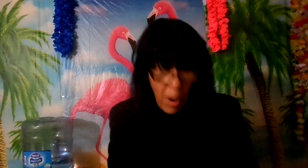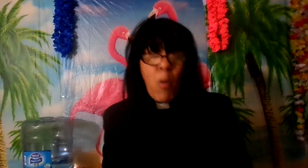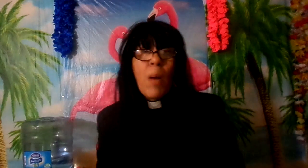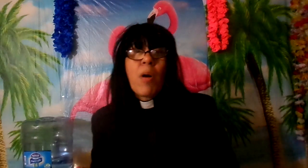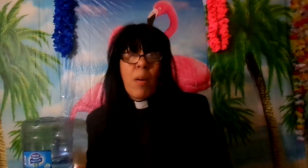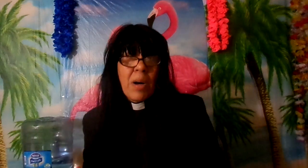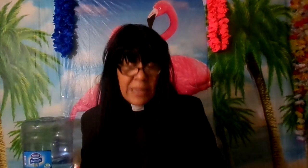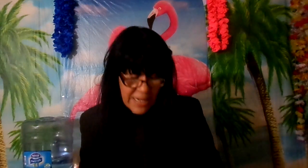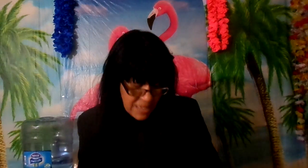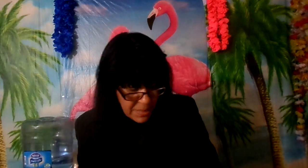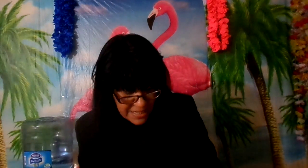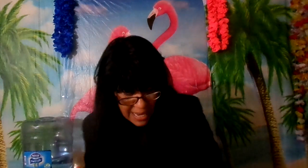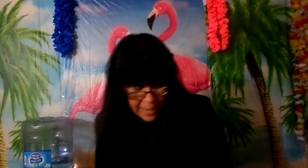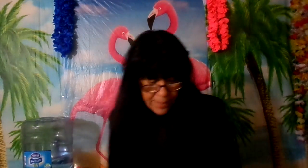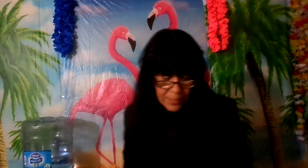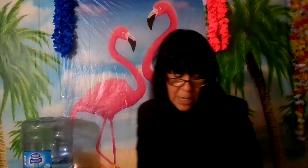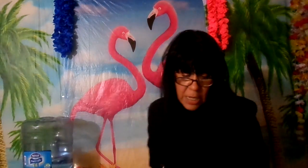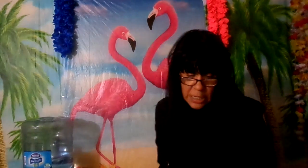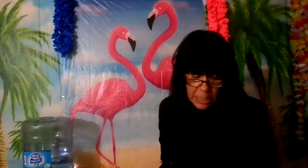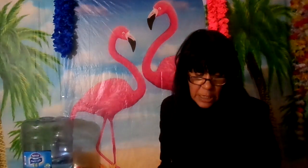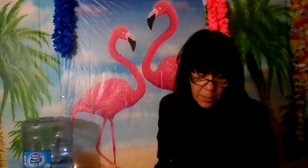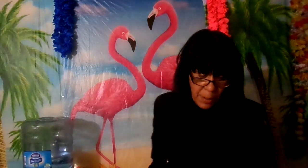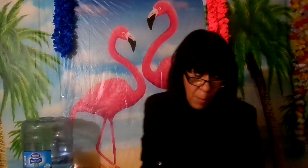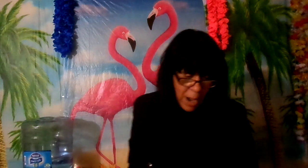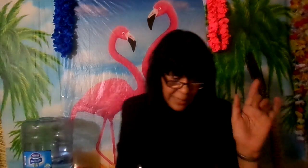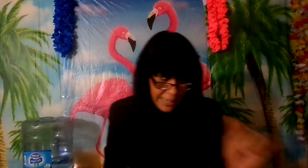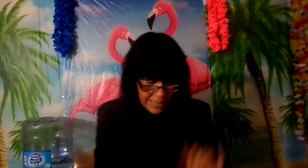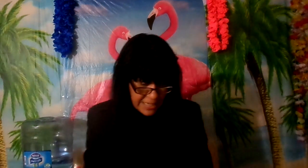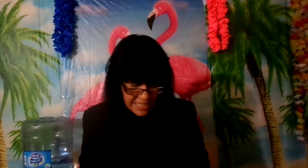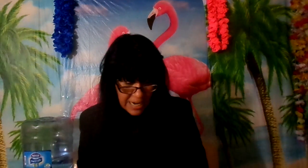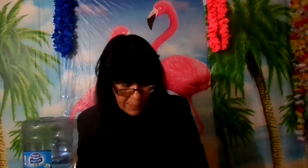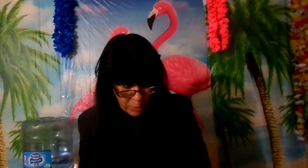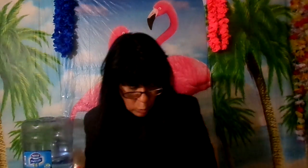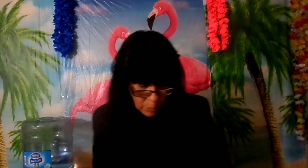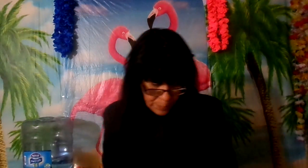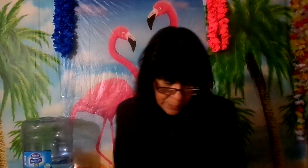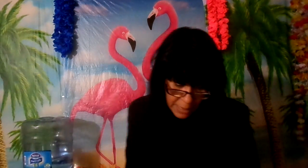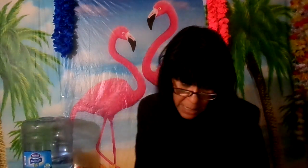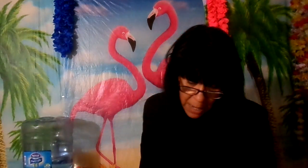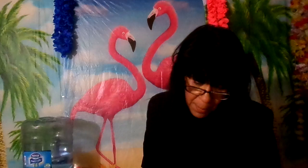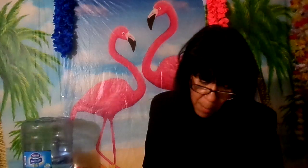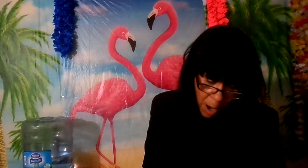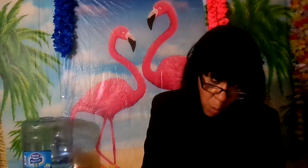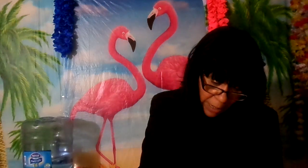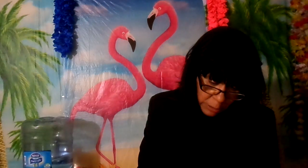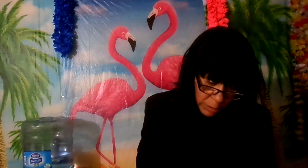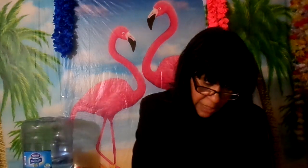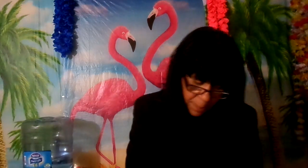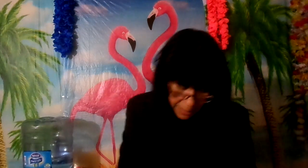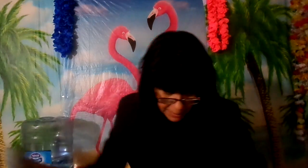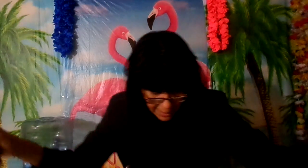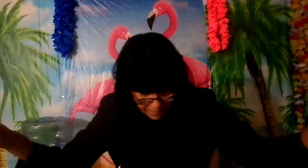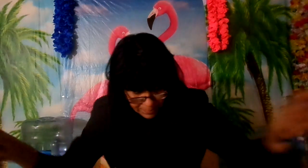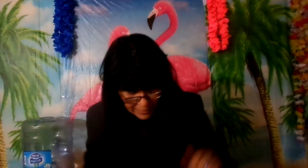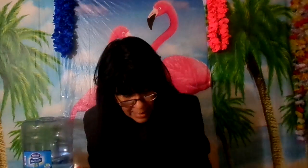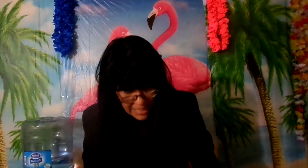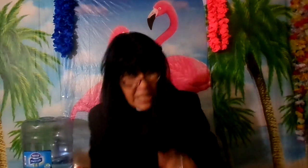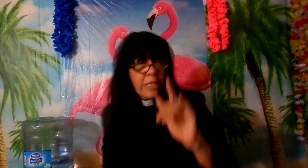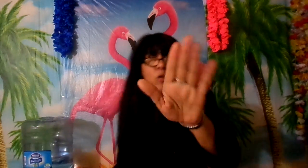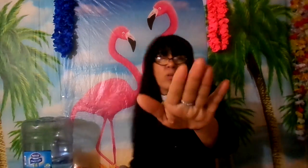a buscar porque vamos a traer ese mensaje y vamos a leer en ese capítulo vamos a buscar en nuestras Biblias si tienes una